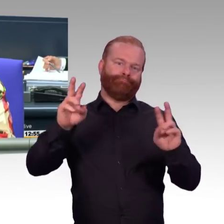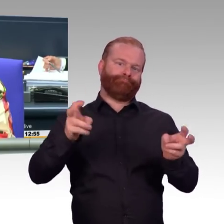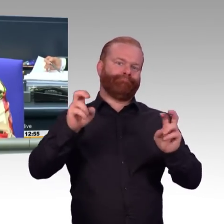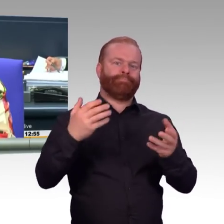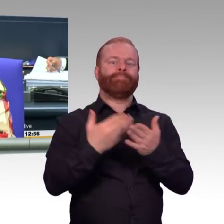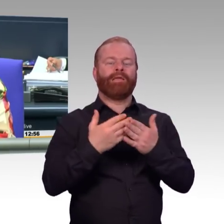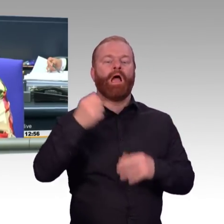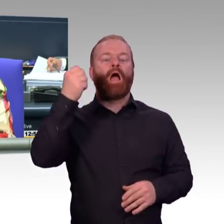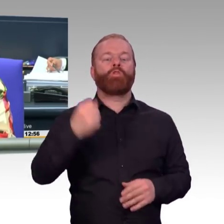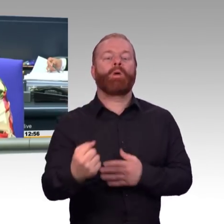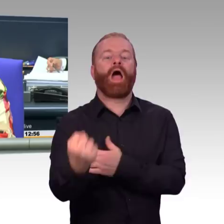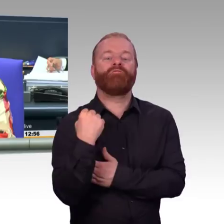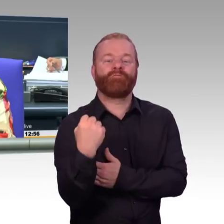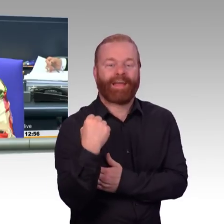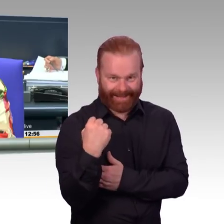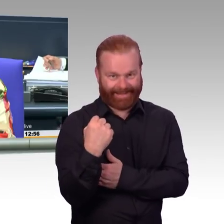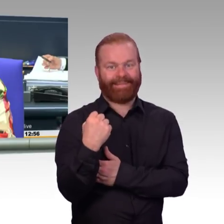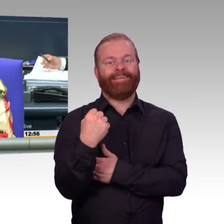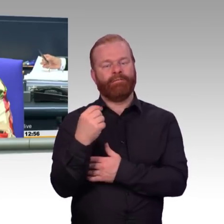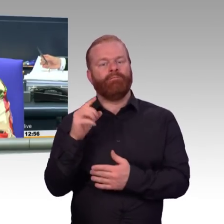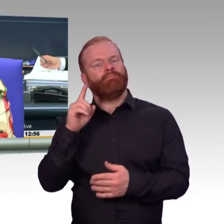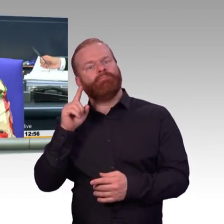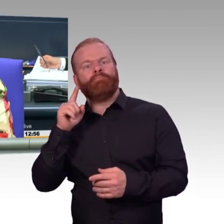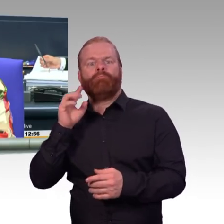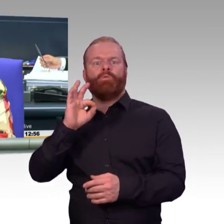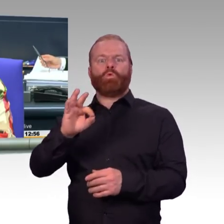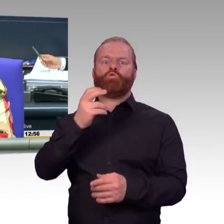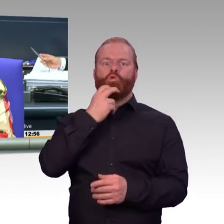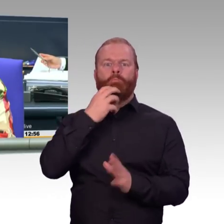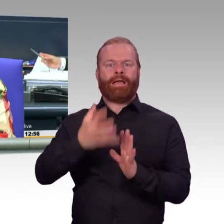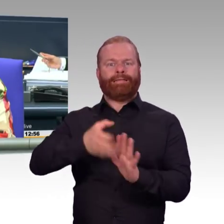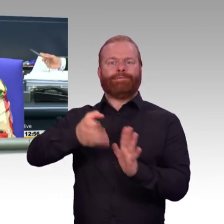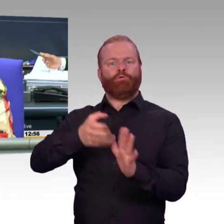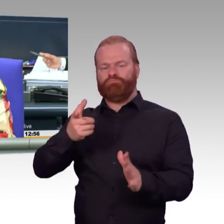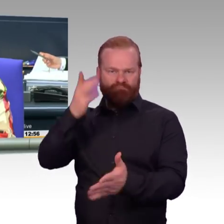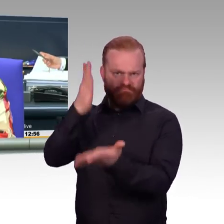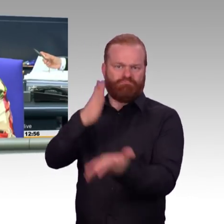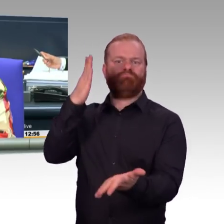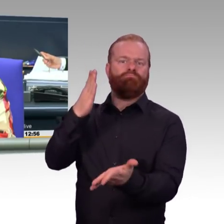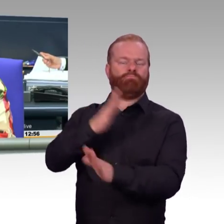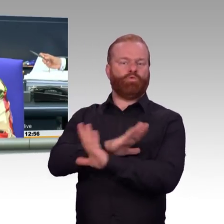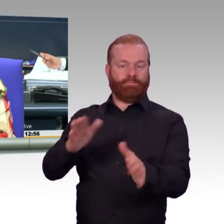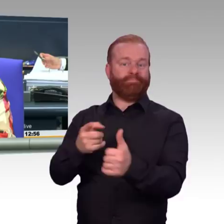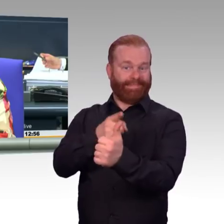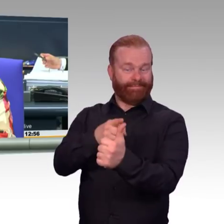mit dem Titel Aussetzung des Ausstiegs aus der Kohleverstromung bis Alternative Energien